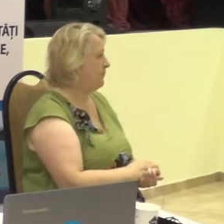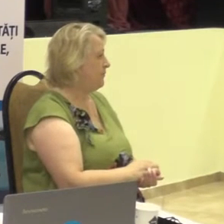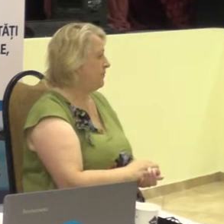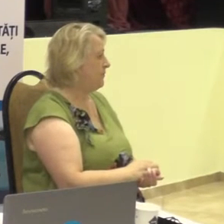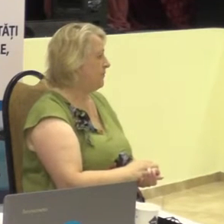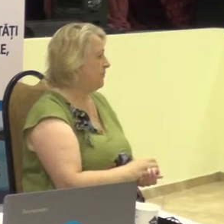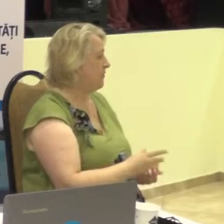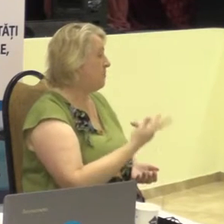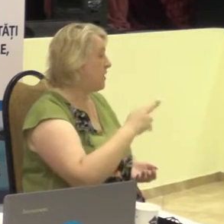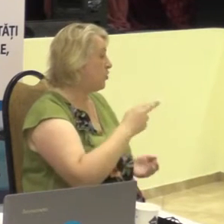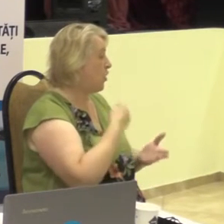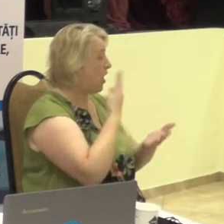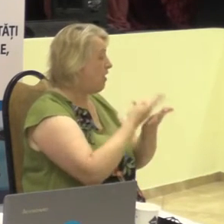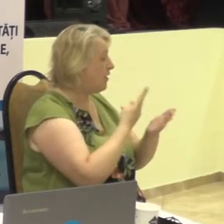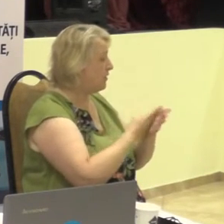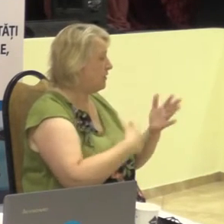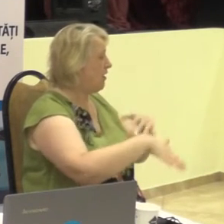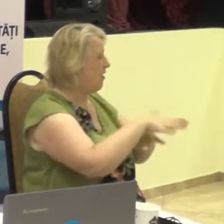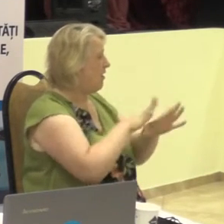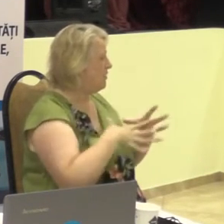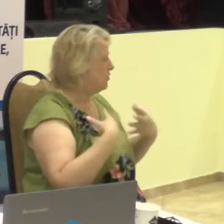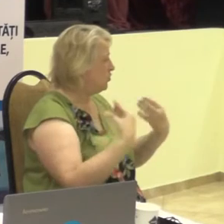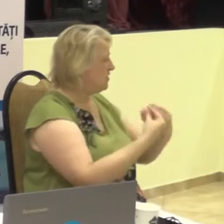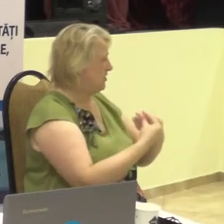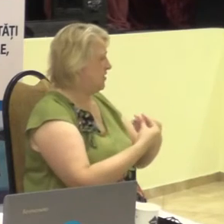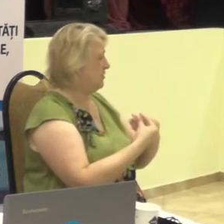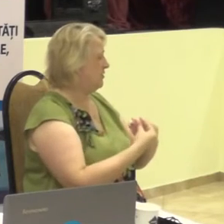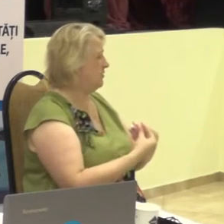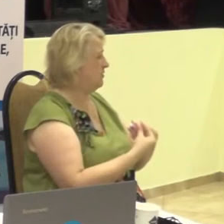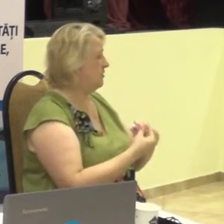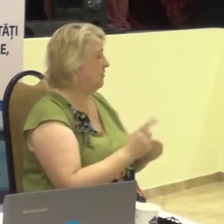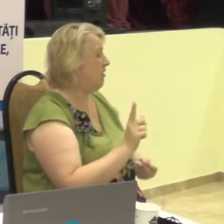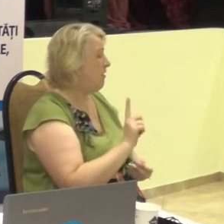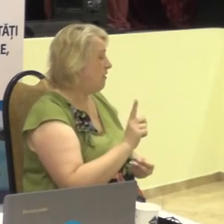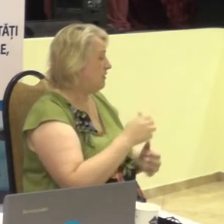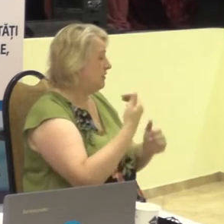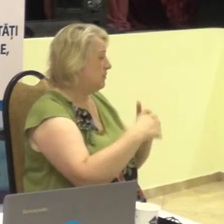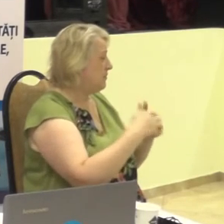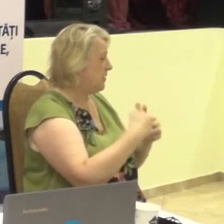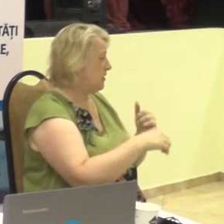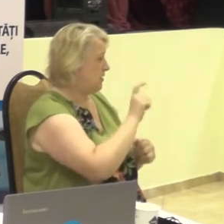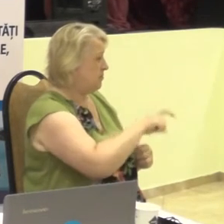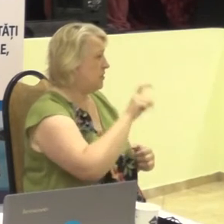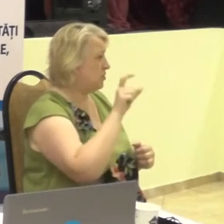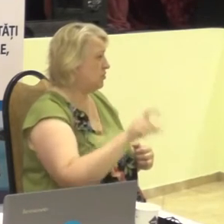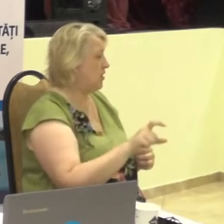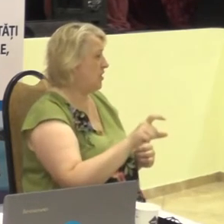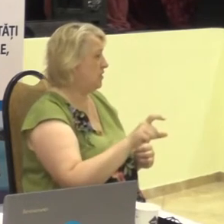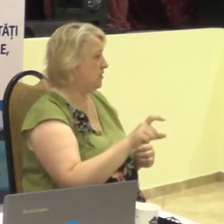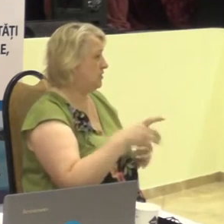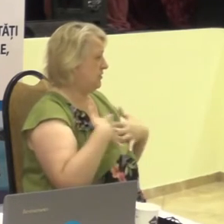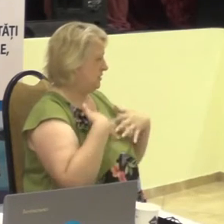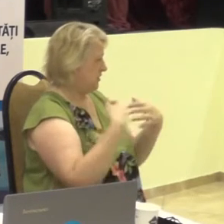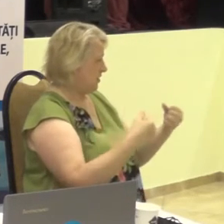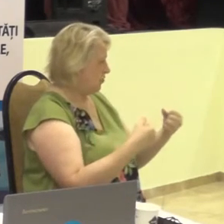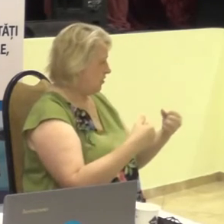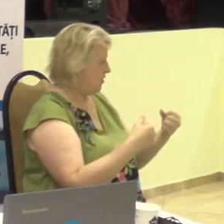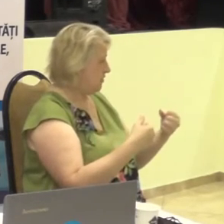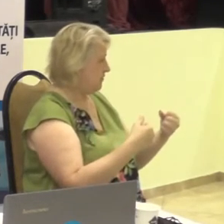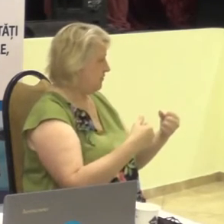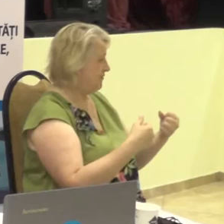Pentru a le arăta societăți întregi că printre persoane sănătoase